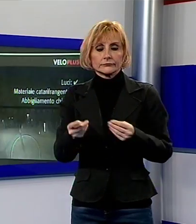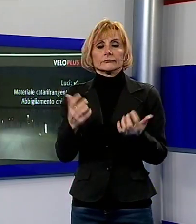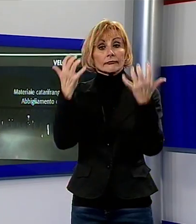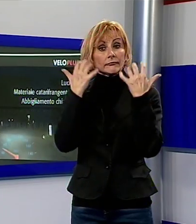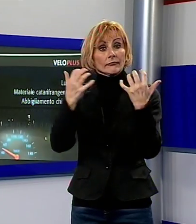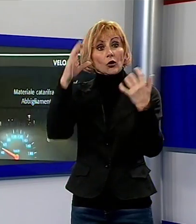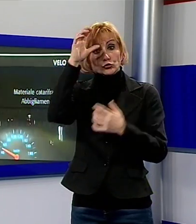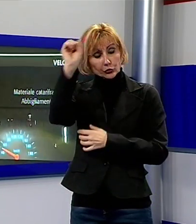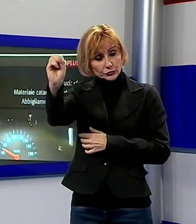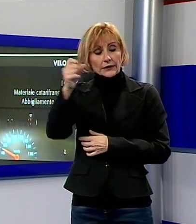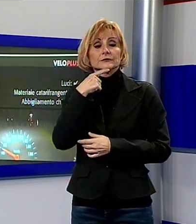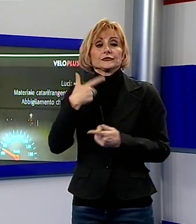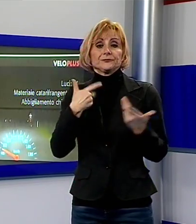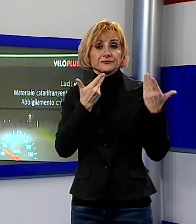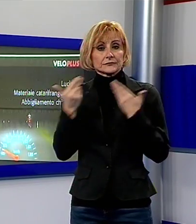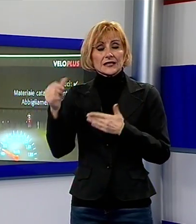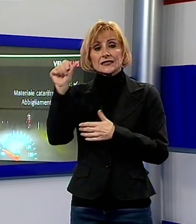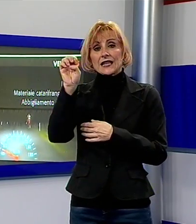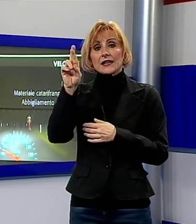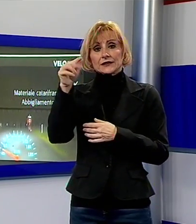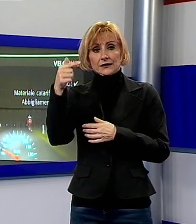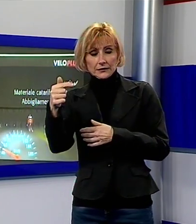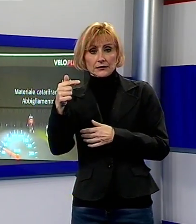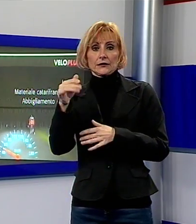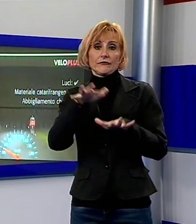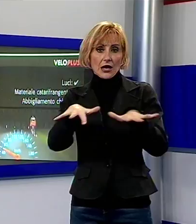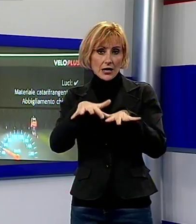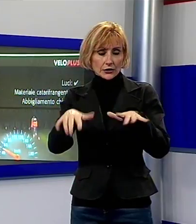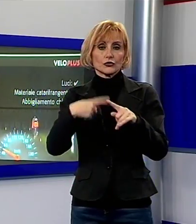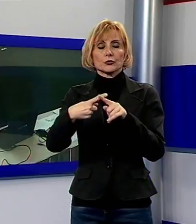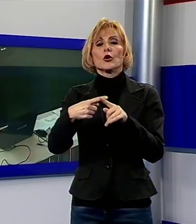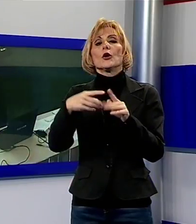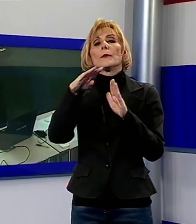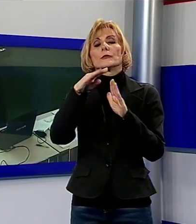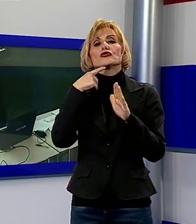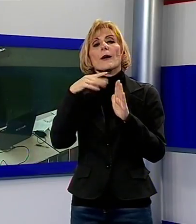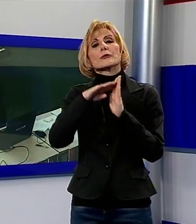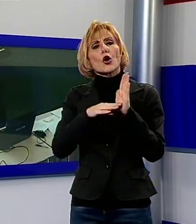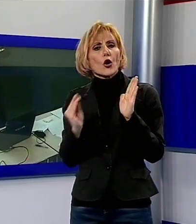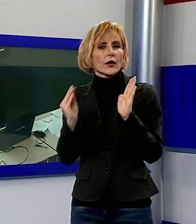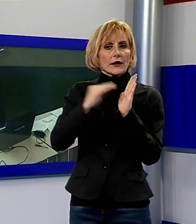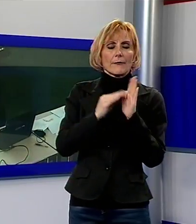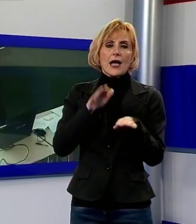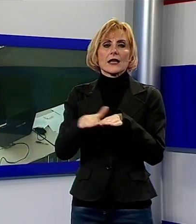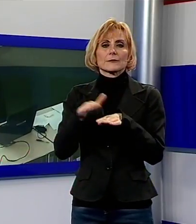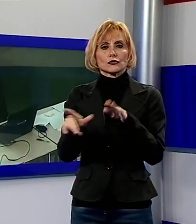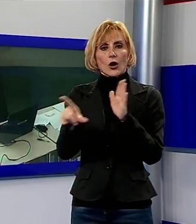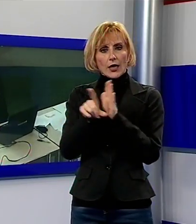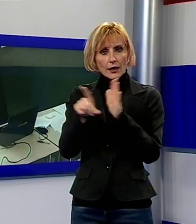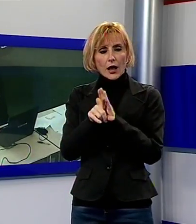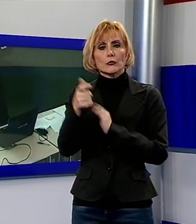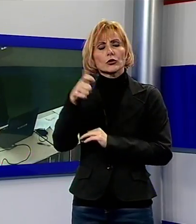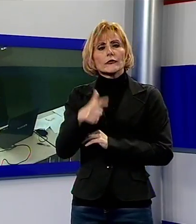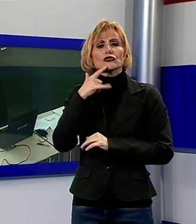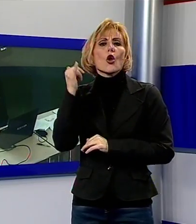responsabili del CERT di Viareggio. In programma c'è anche l'intervento di un esperto legale per spiegare i rischi legati al reato di omicidio